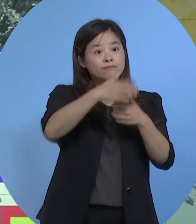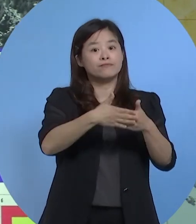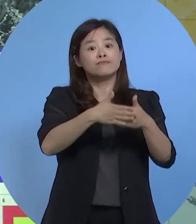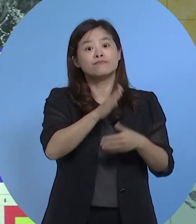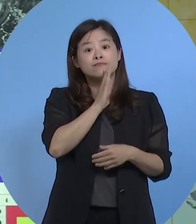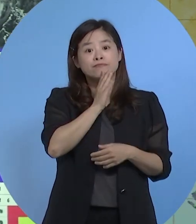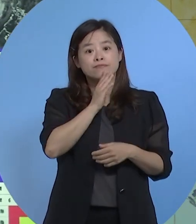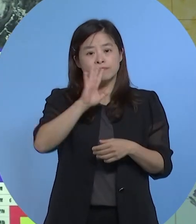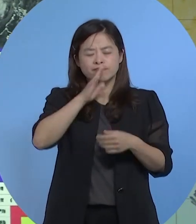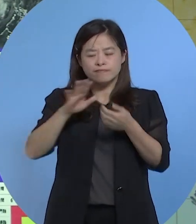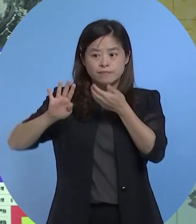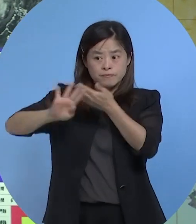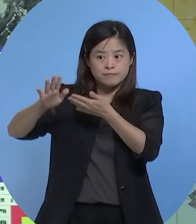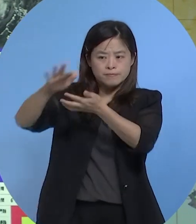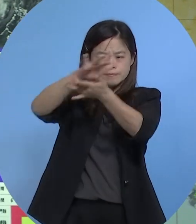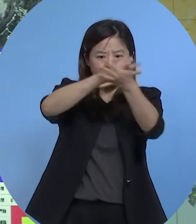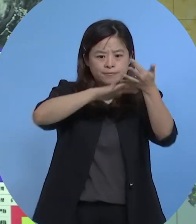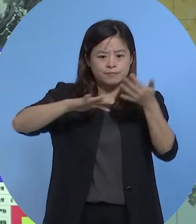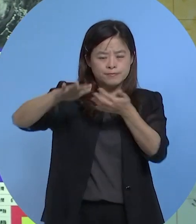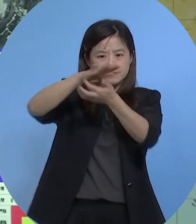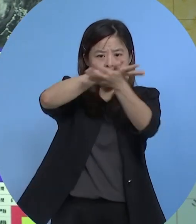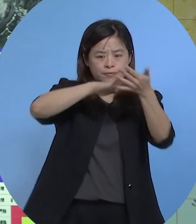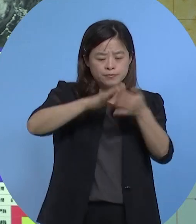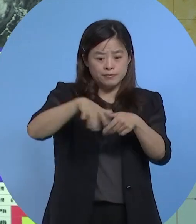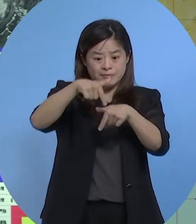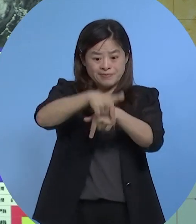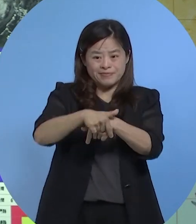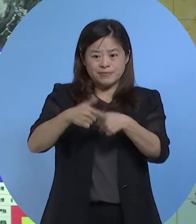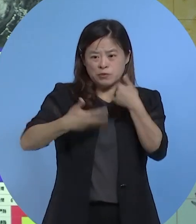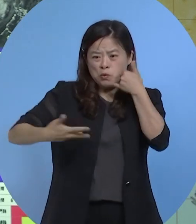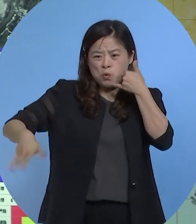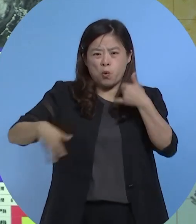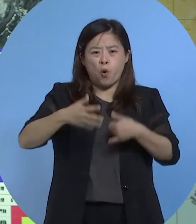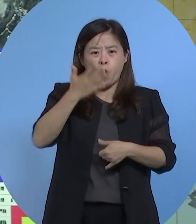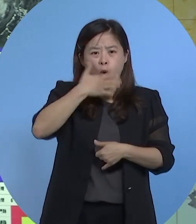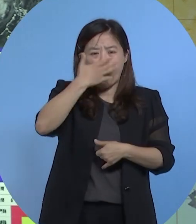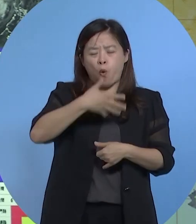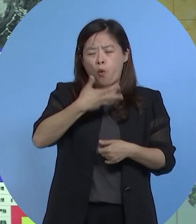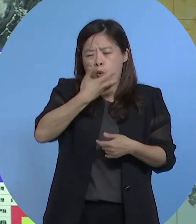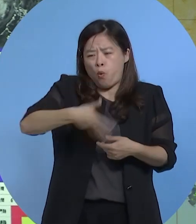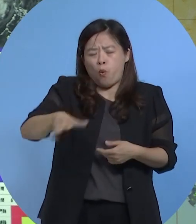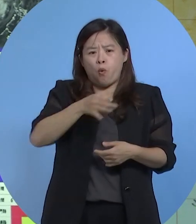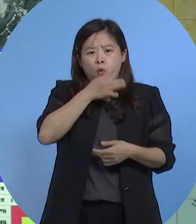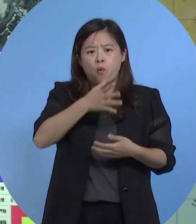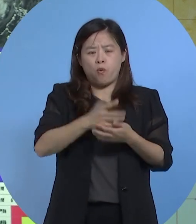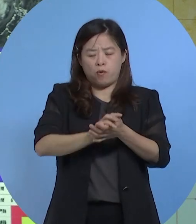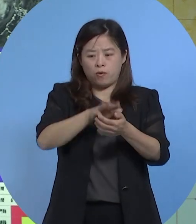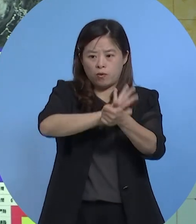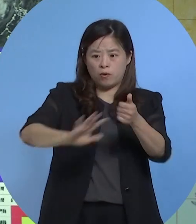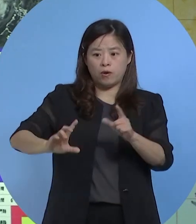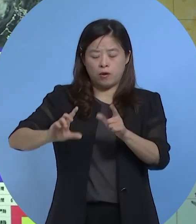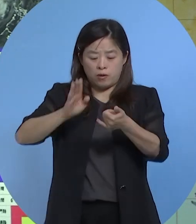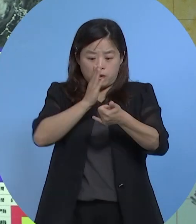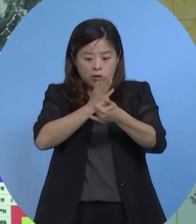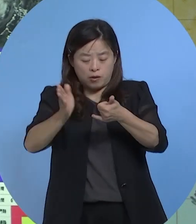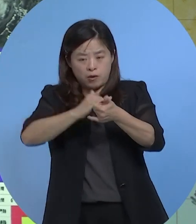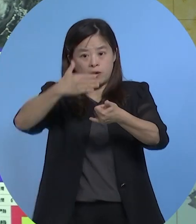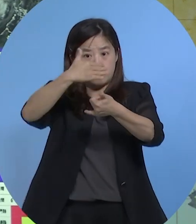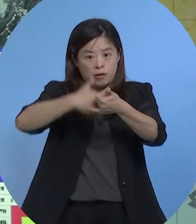但是外围环流带来的相当多的南方的水气呢持续在影响了台湾地区东半部跟南部在过去这段时间